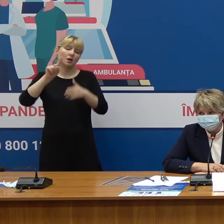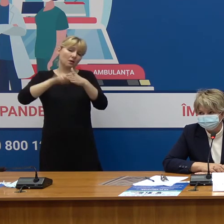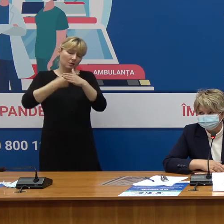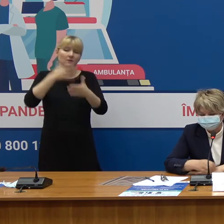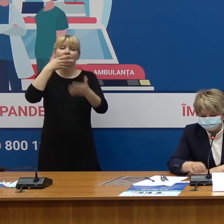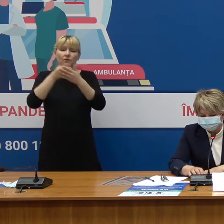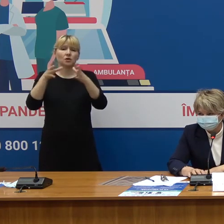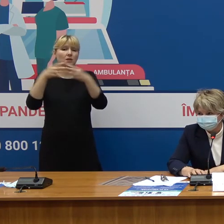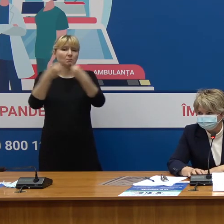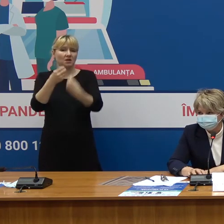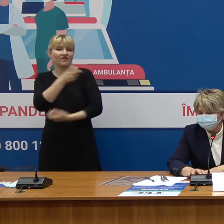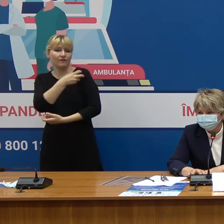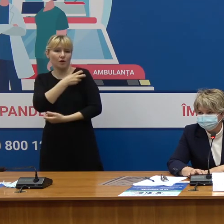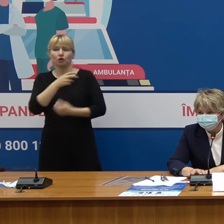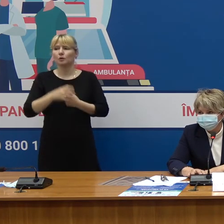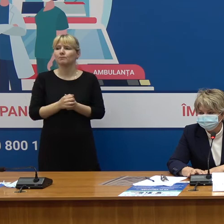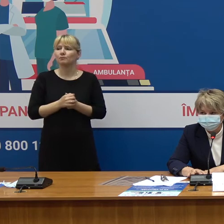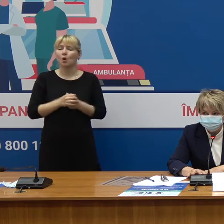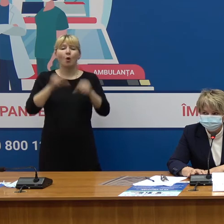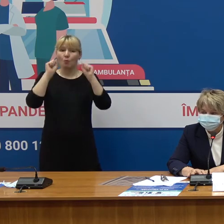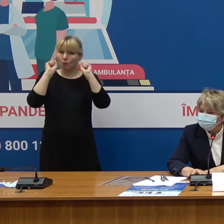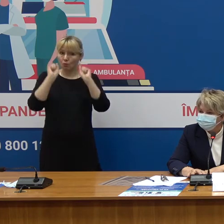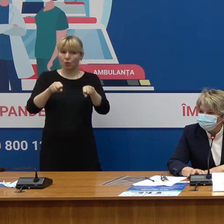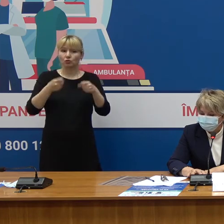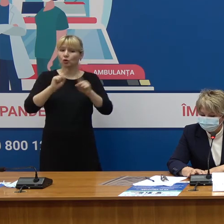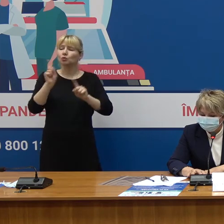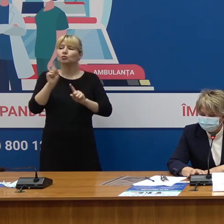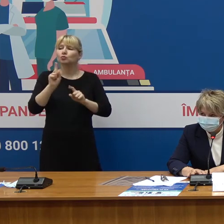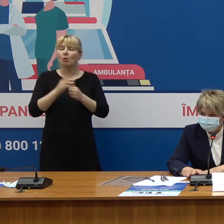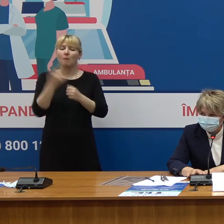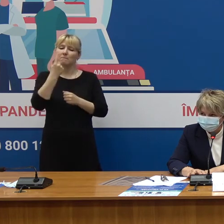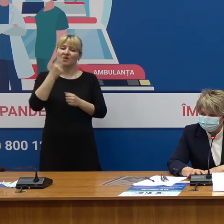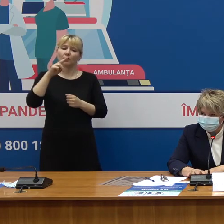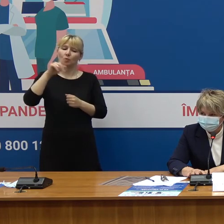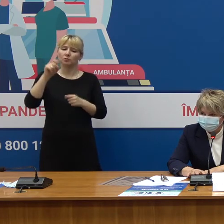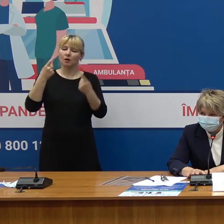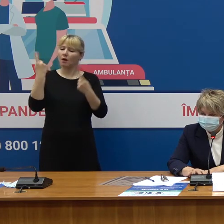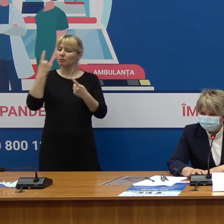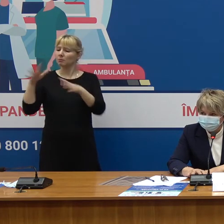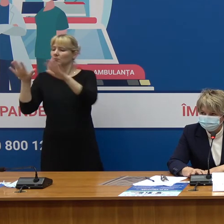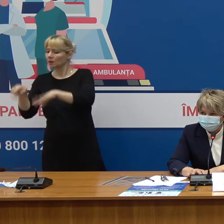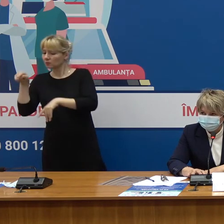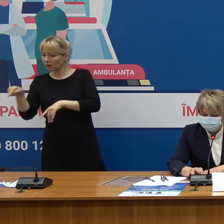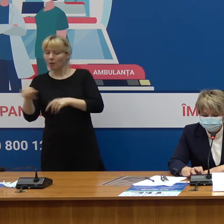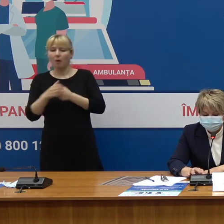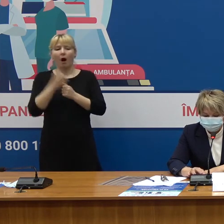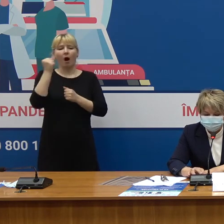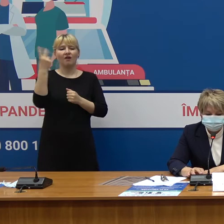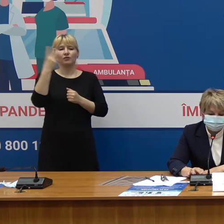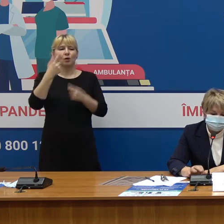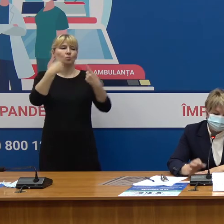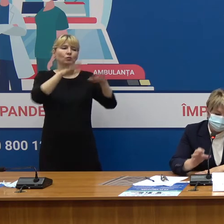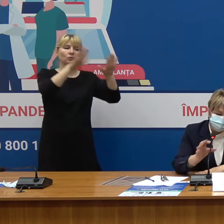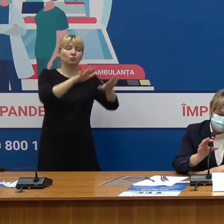de familie Dar este posibil în general o astfel de variantă că ai primit prima doză într-o locație și a doua este în altă locație?